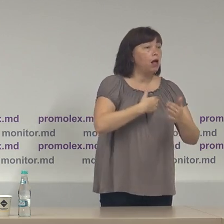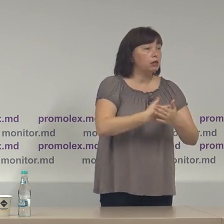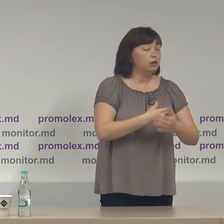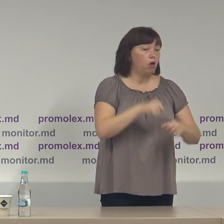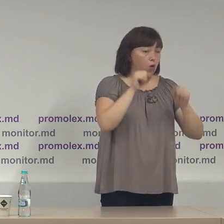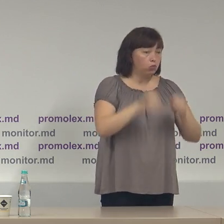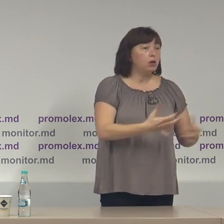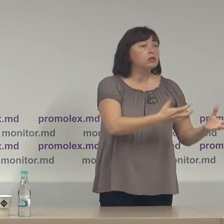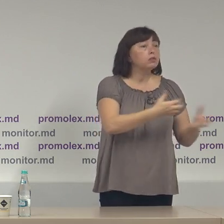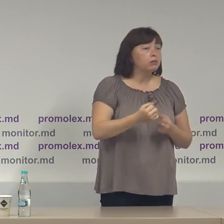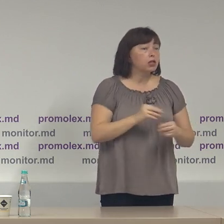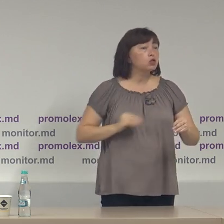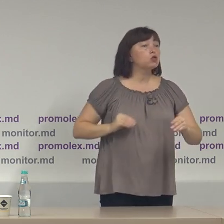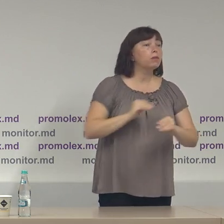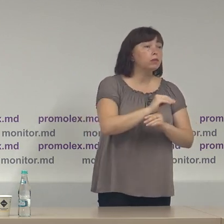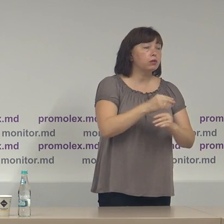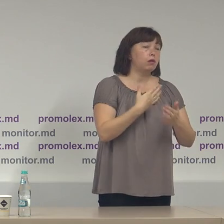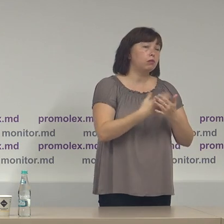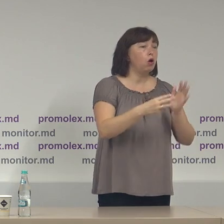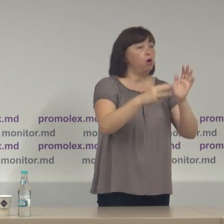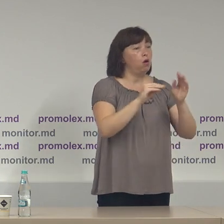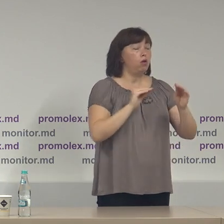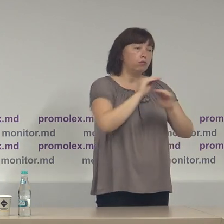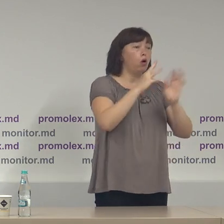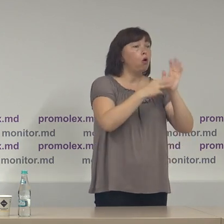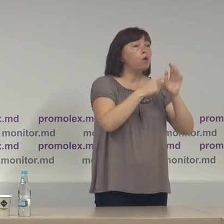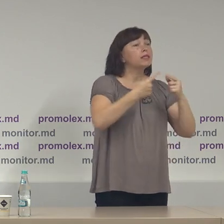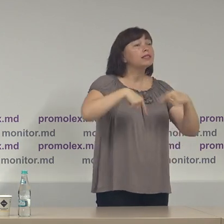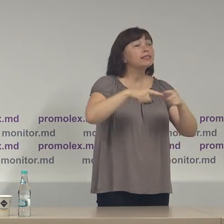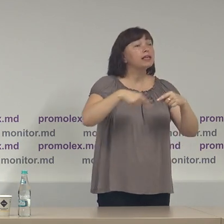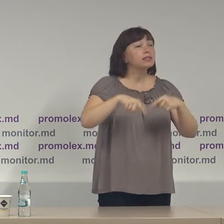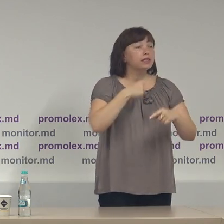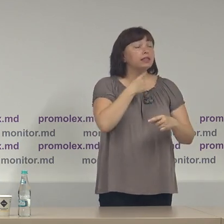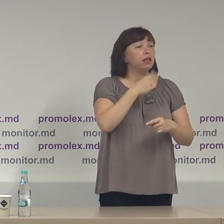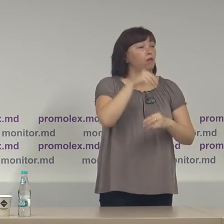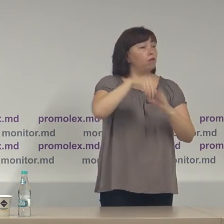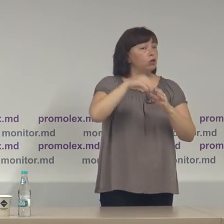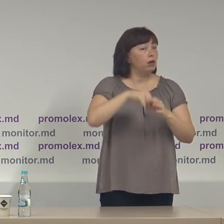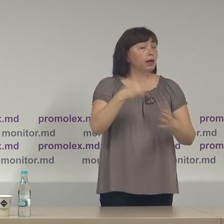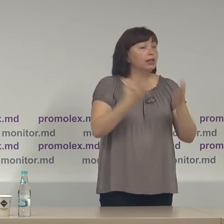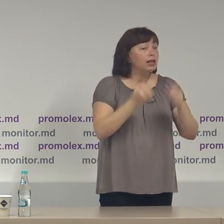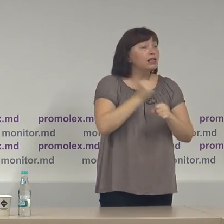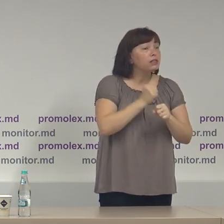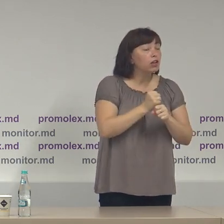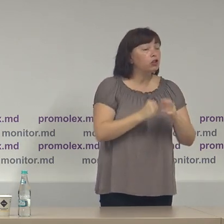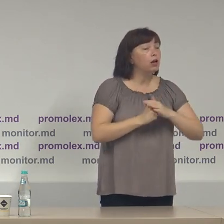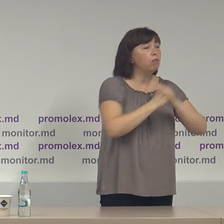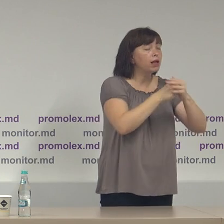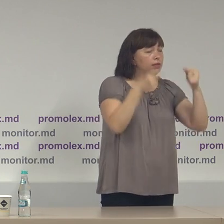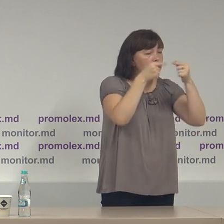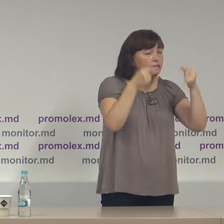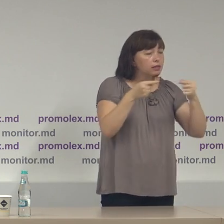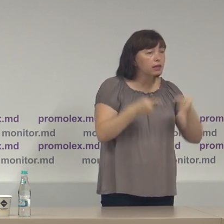puteau să primească suplementar circa 8 secții de votare dacă repartizarea se făcea în baza strict